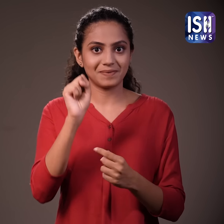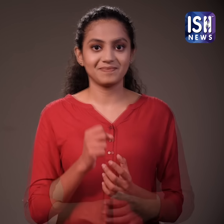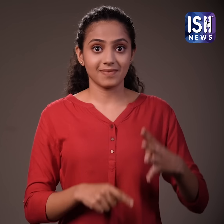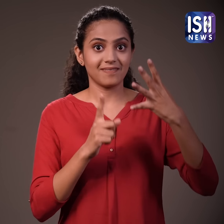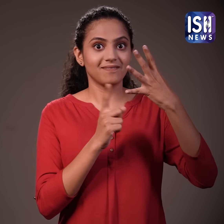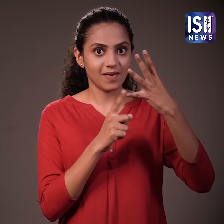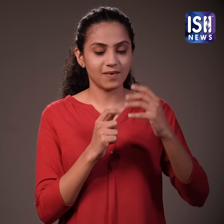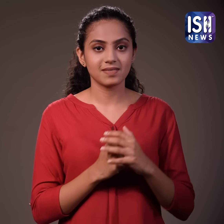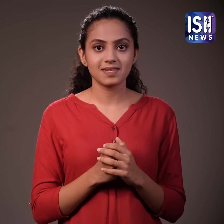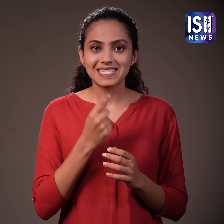लसुन